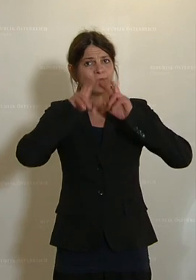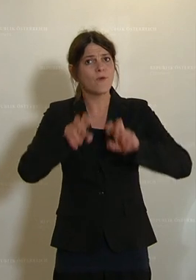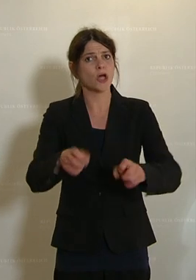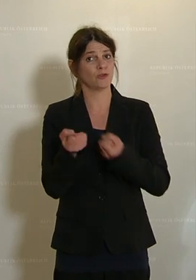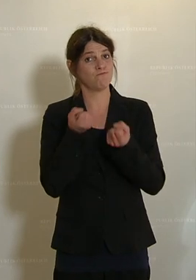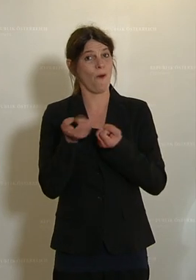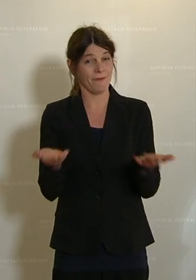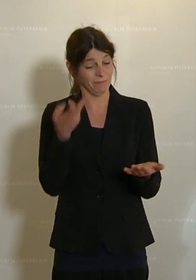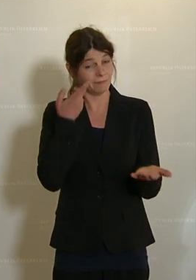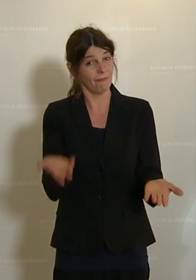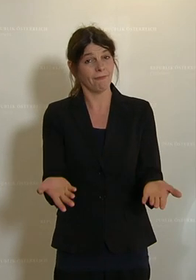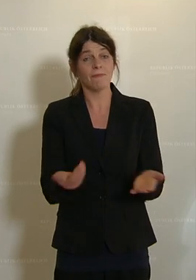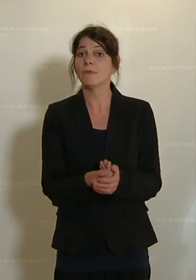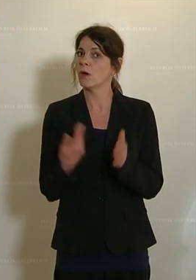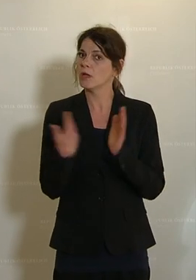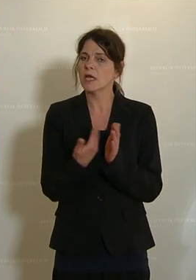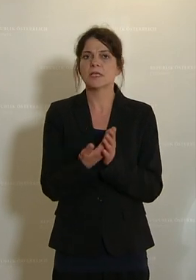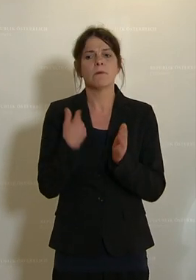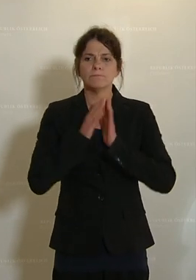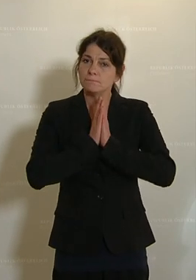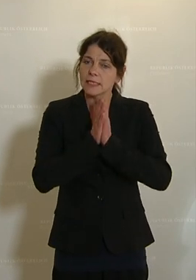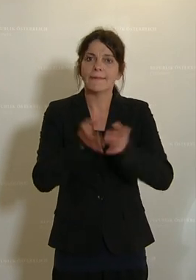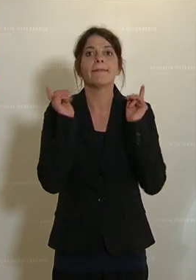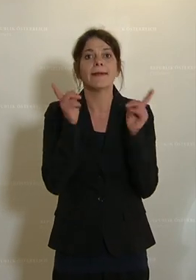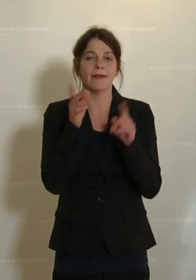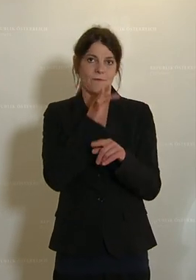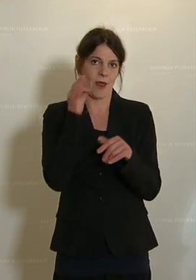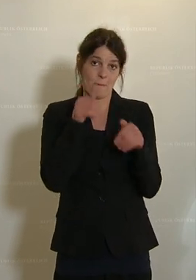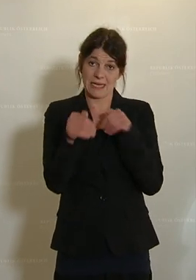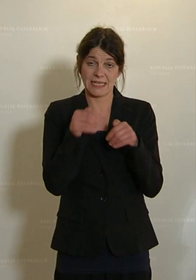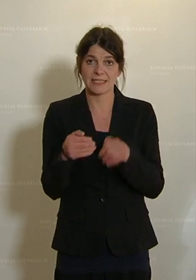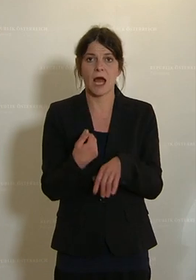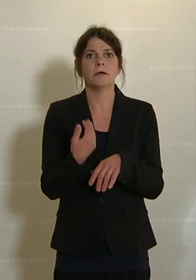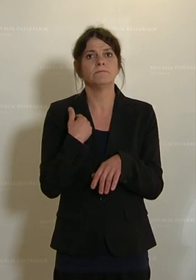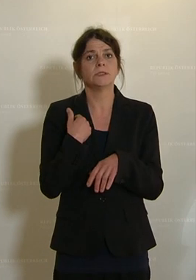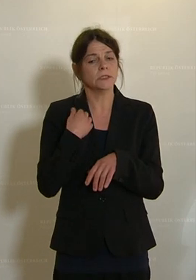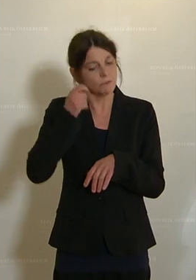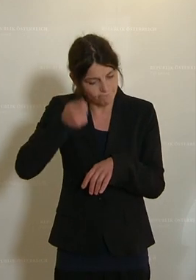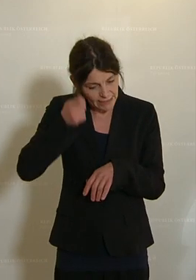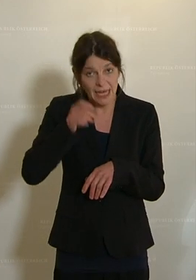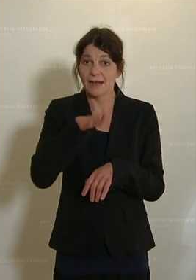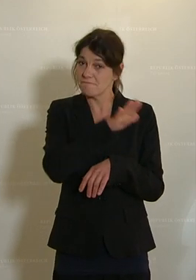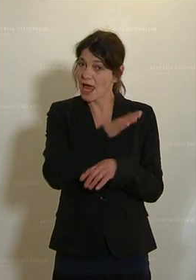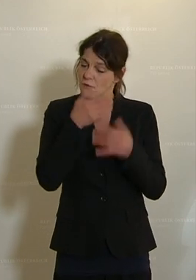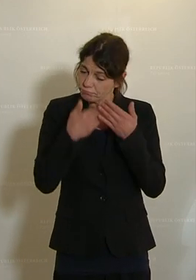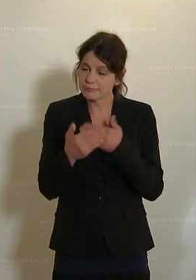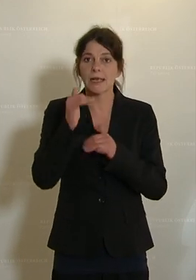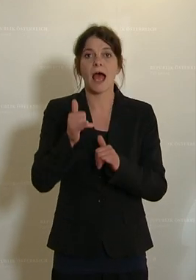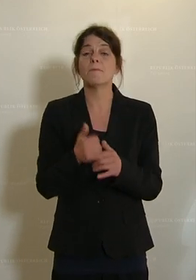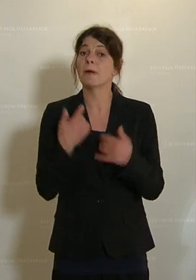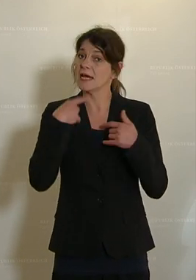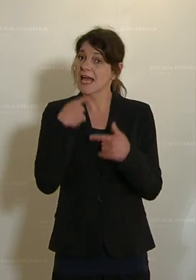Forschungspolitik. Und deshalb bitte ich Sie dringend, Frau Minister, und ich schätze Ihre Ansätze sehr, das